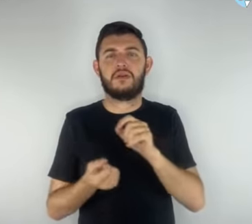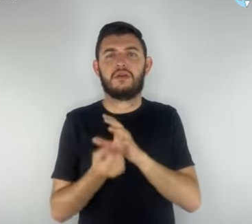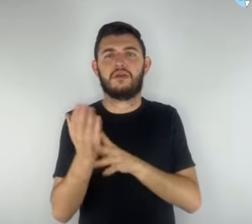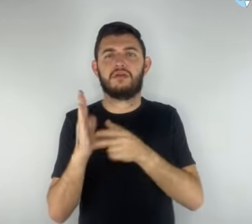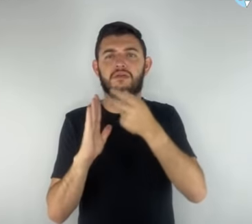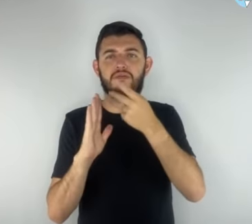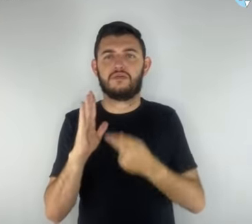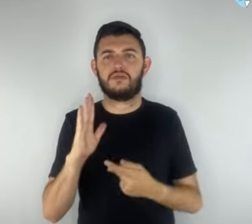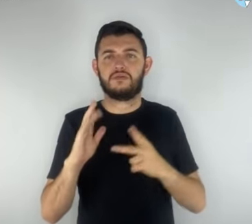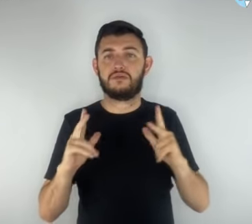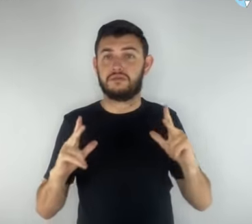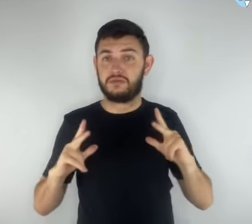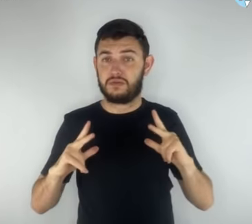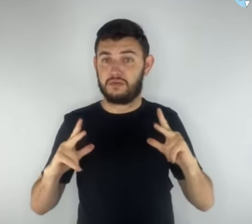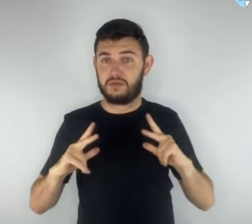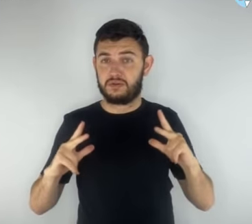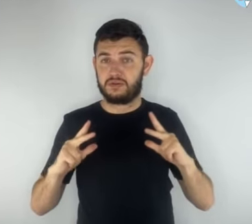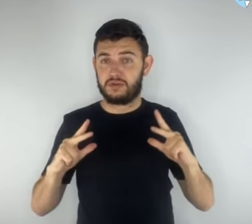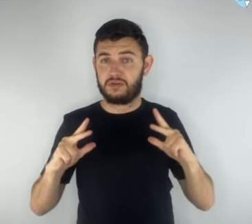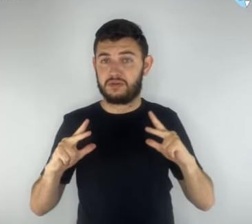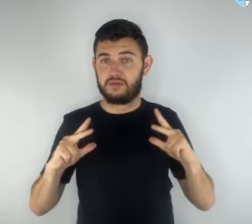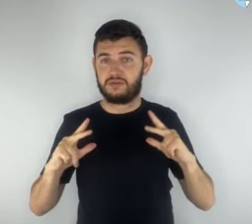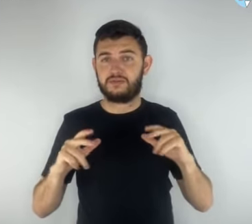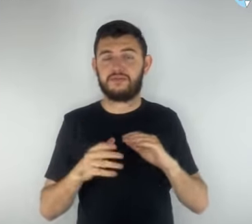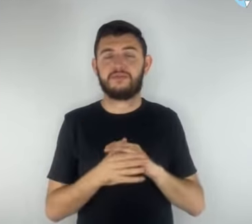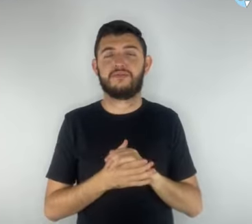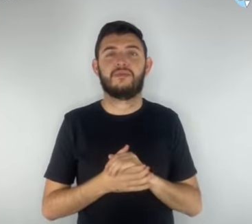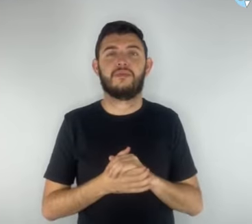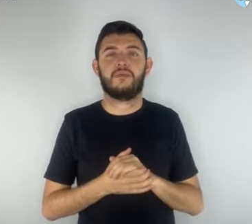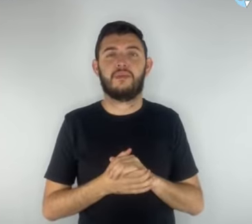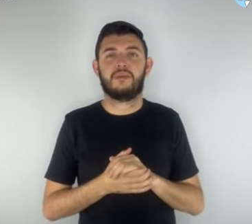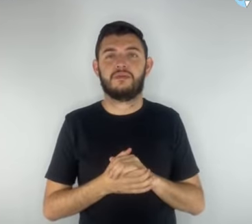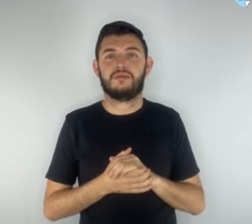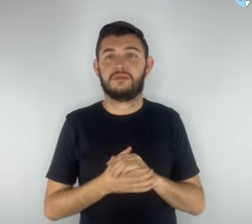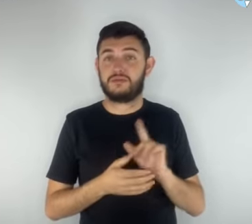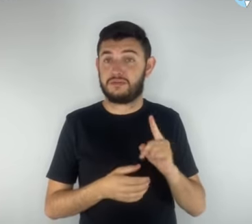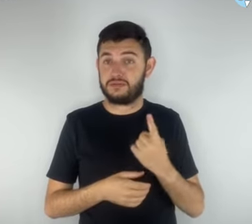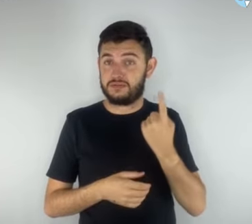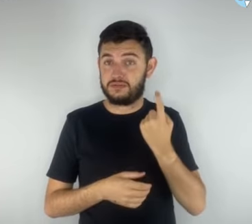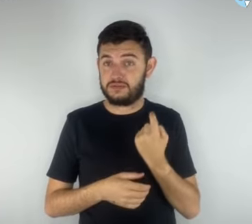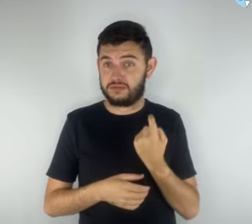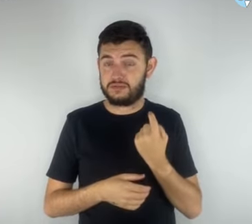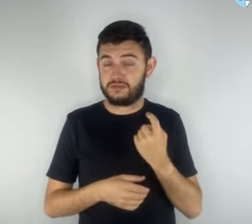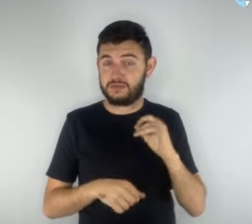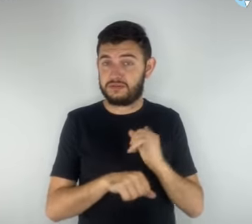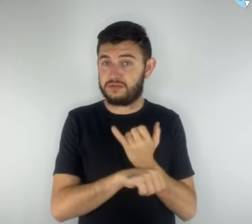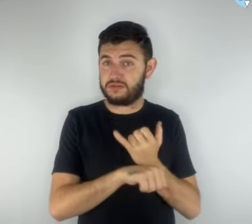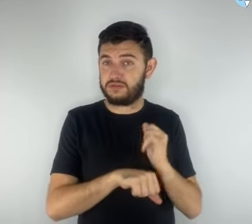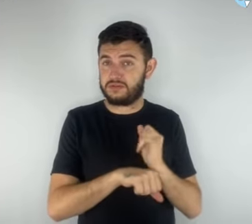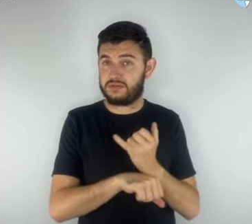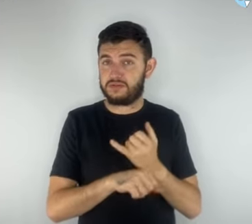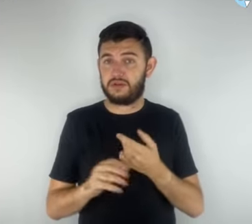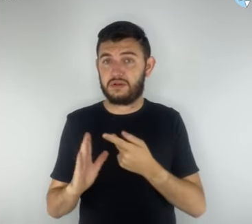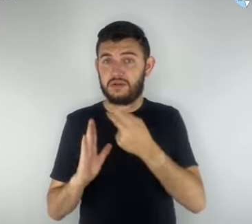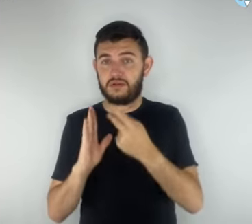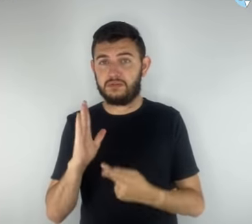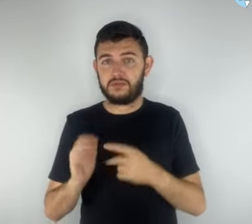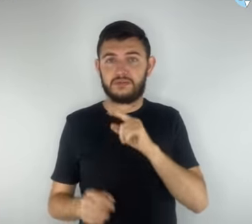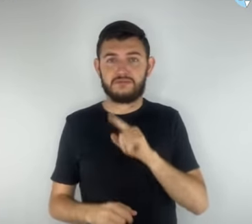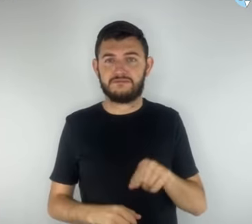privatização. A única saída possível é a revogação já. Novo ensino